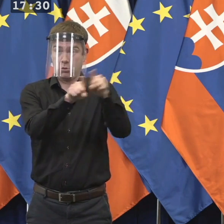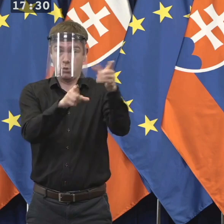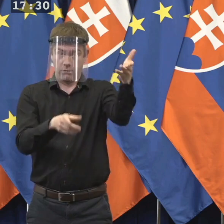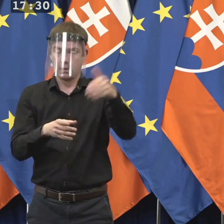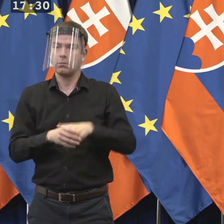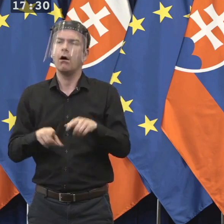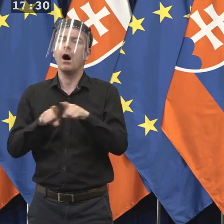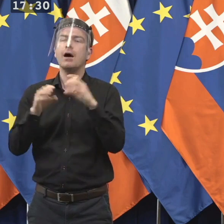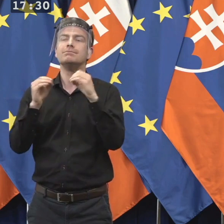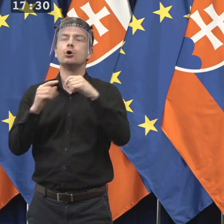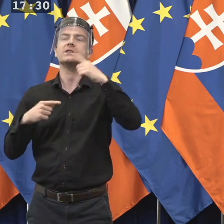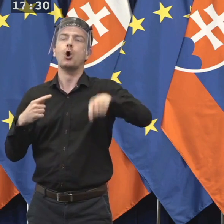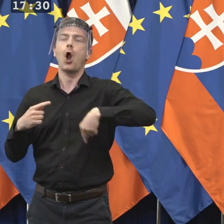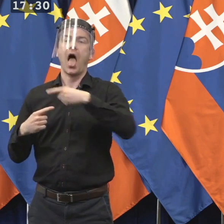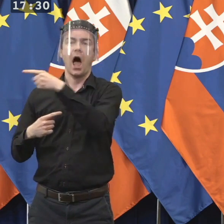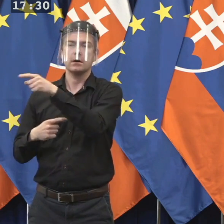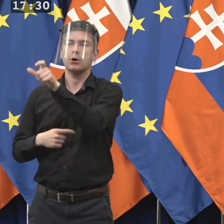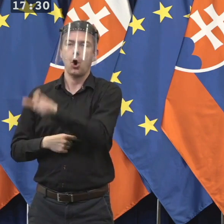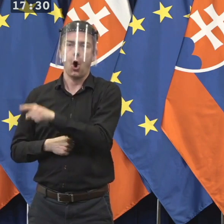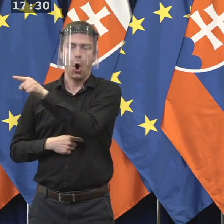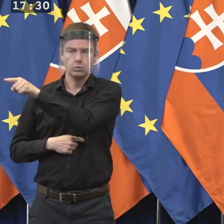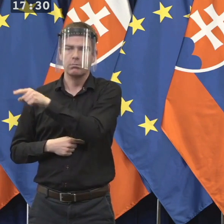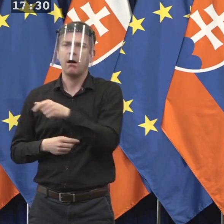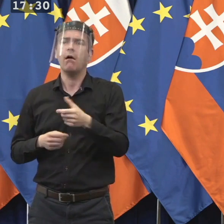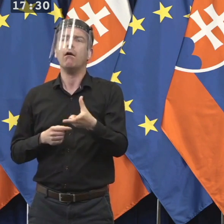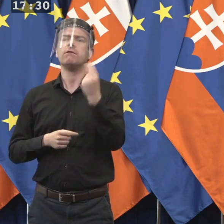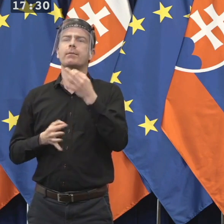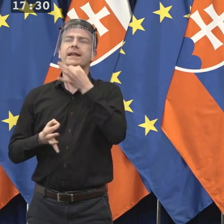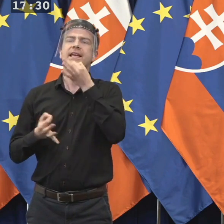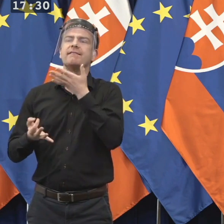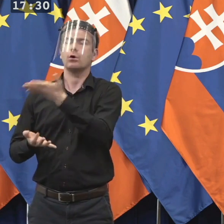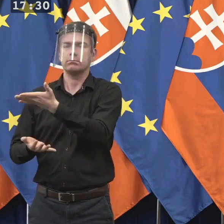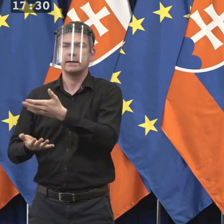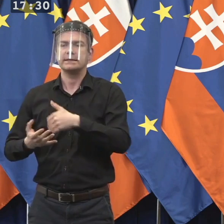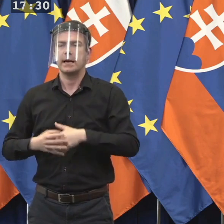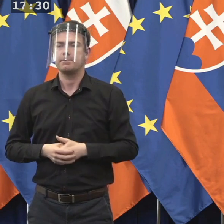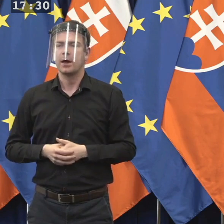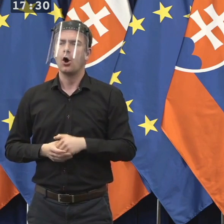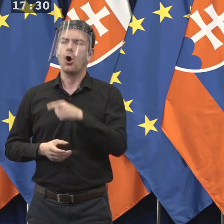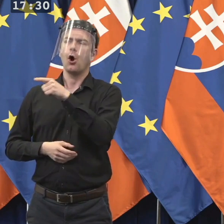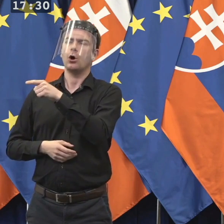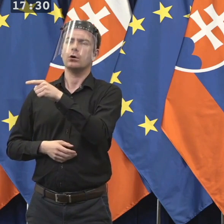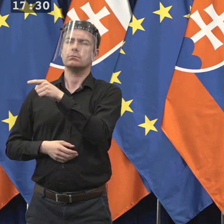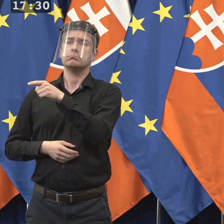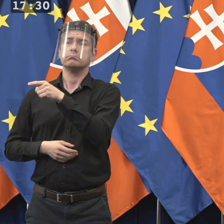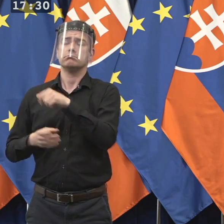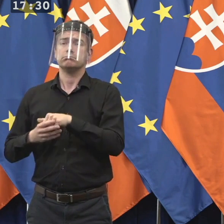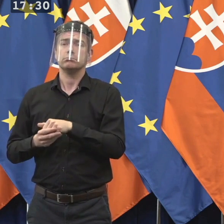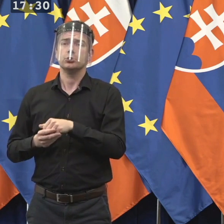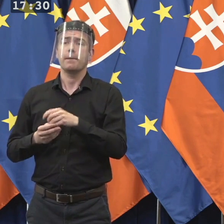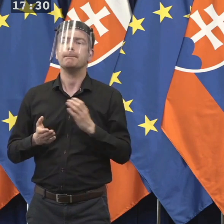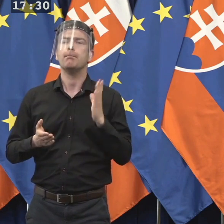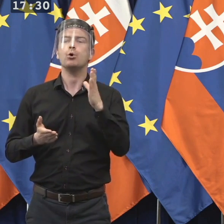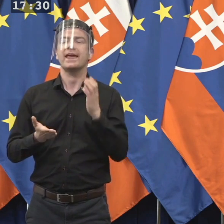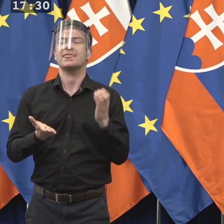informoval, predtým ako programový vyhlásenie vlády išlo do parlamentu, že budú nominovať súdkyňu. Takisto informovalo aj